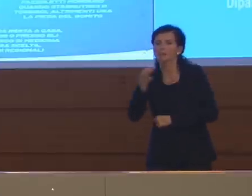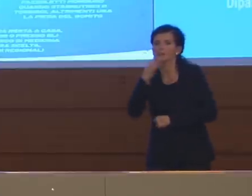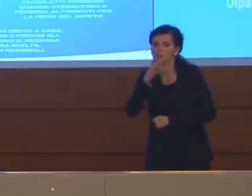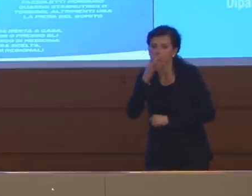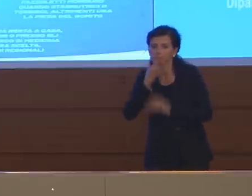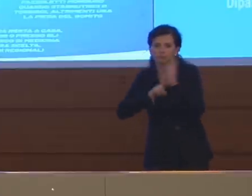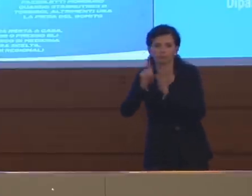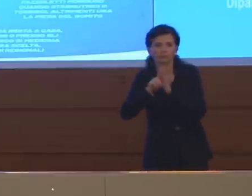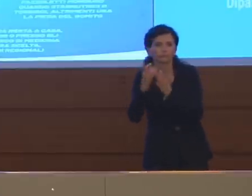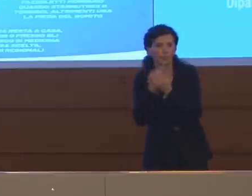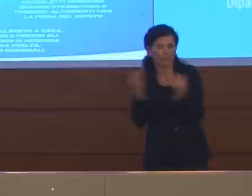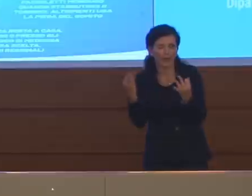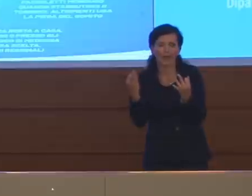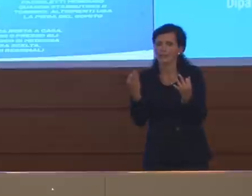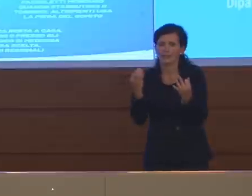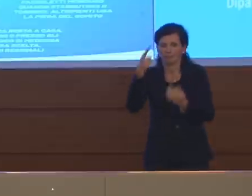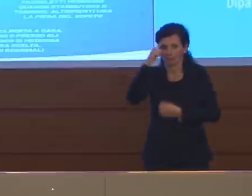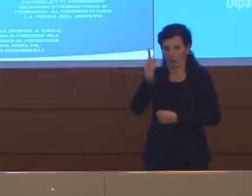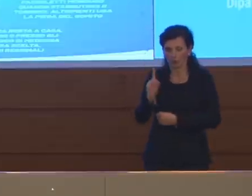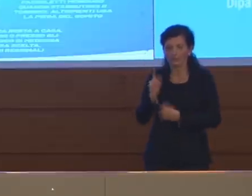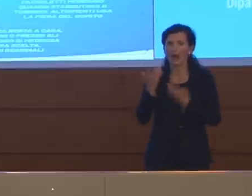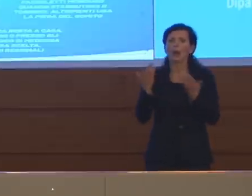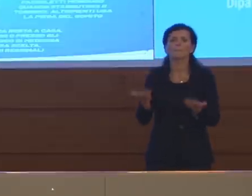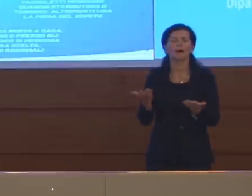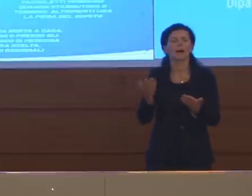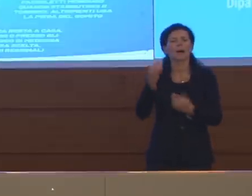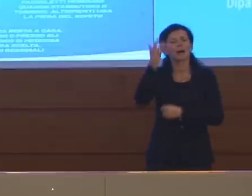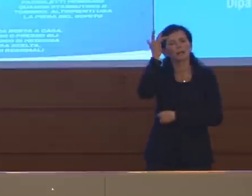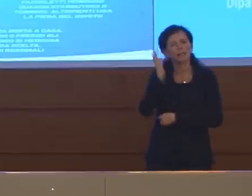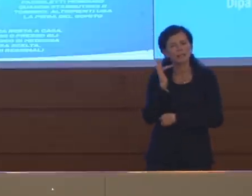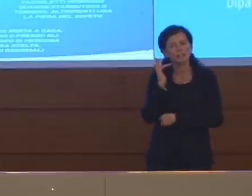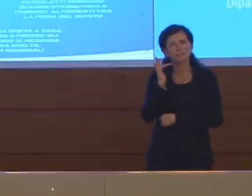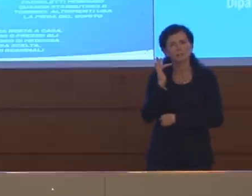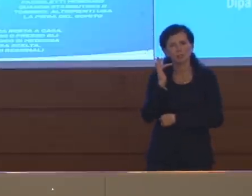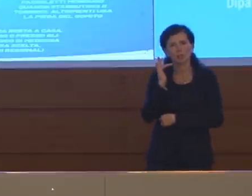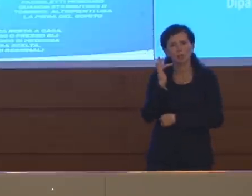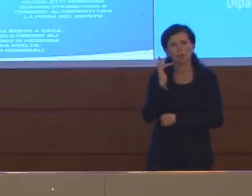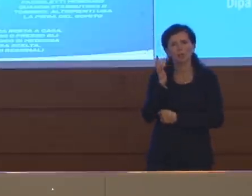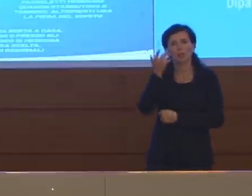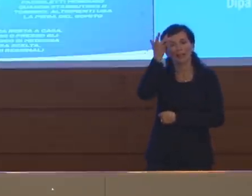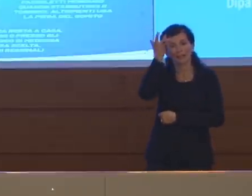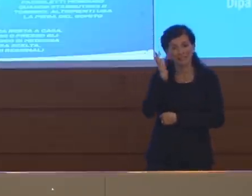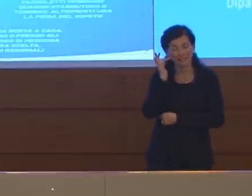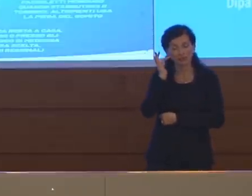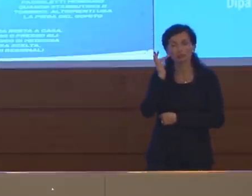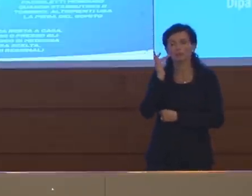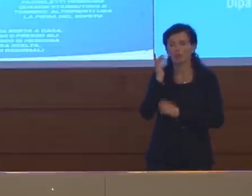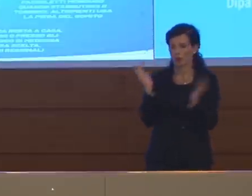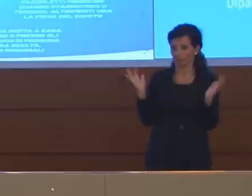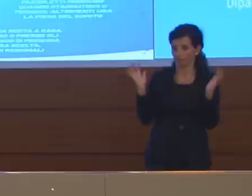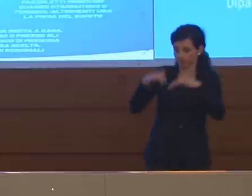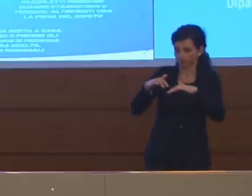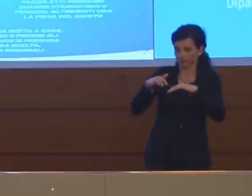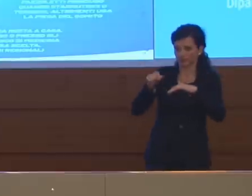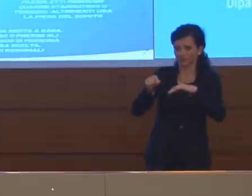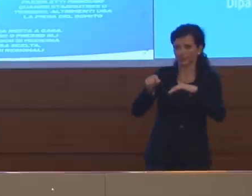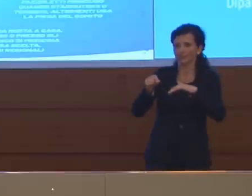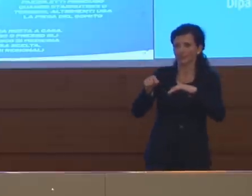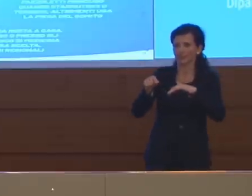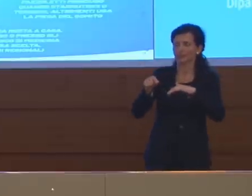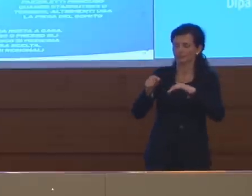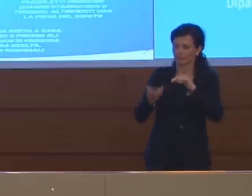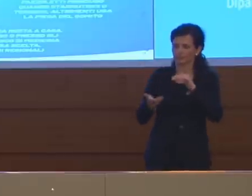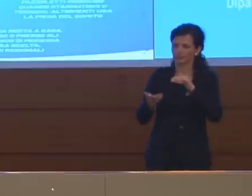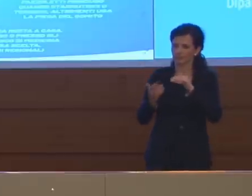il rischio d'altra parte è che il rischio di aggregazione soprattutto in determinati contesti è alto